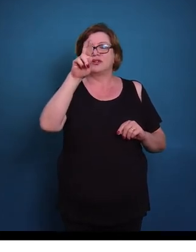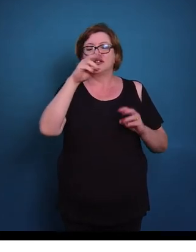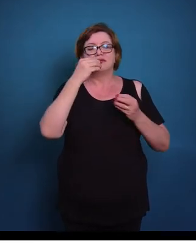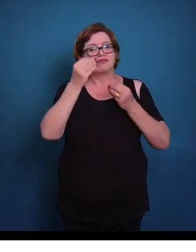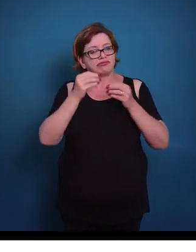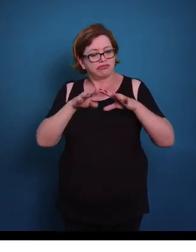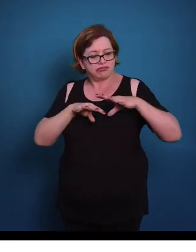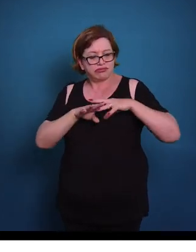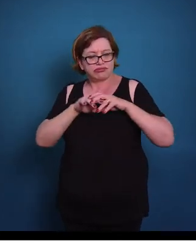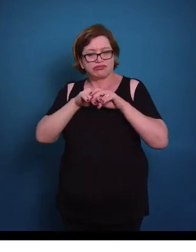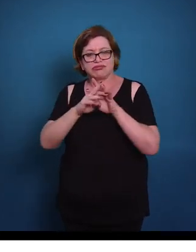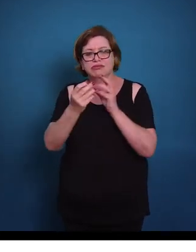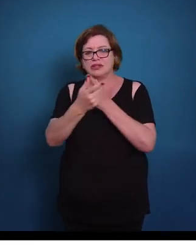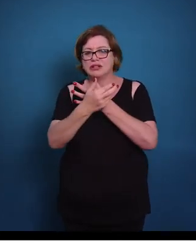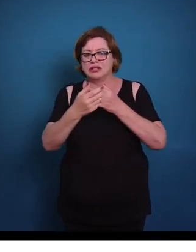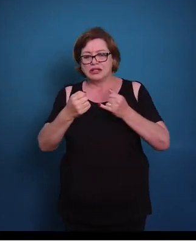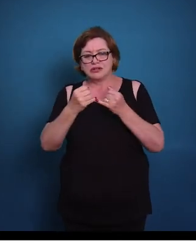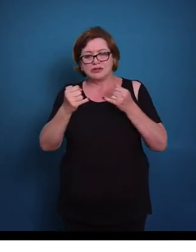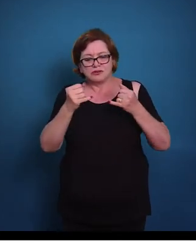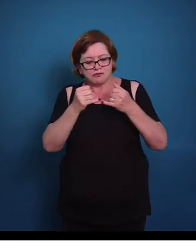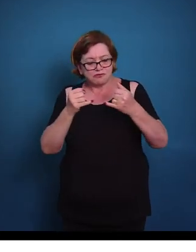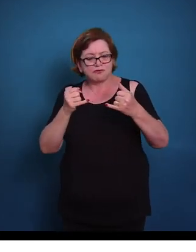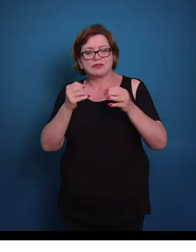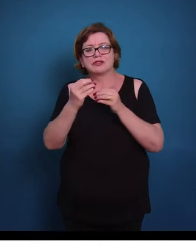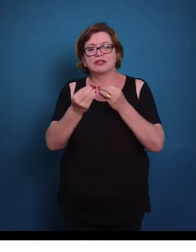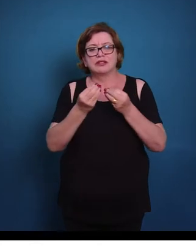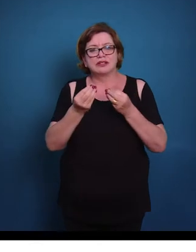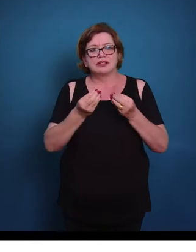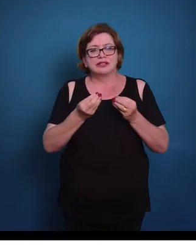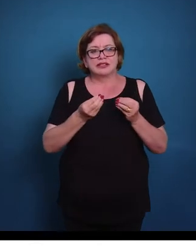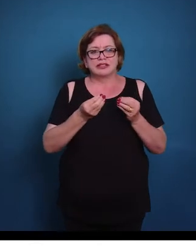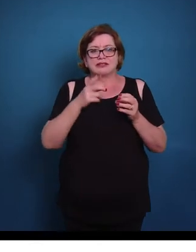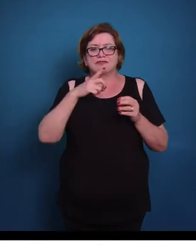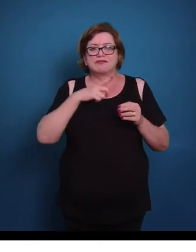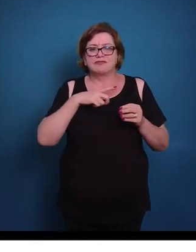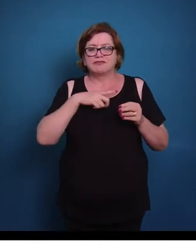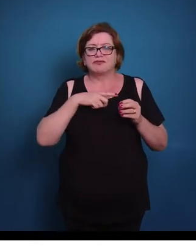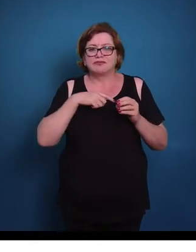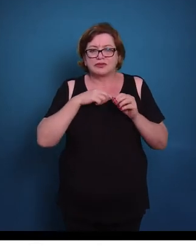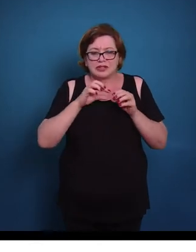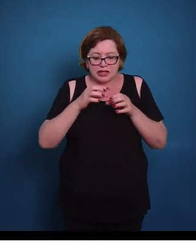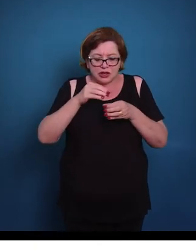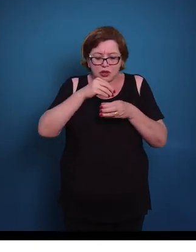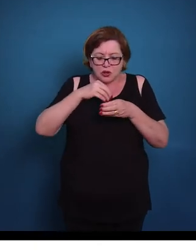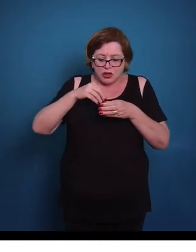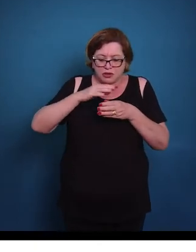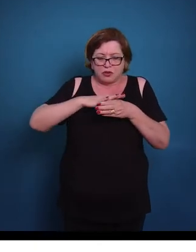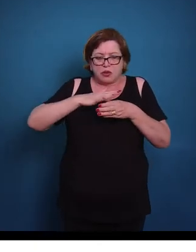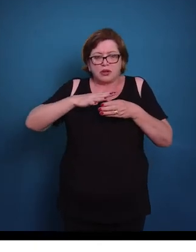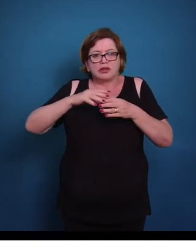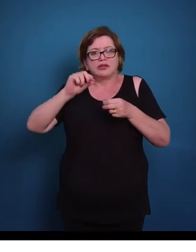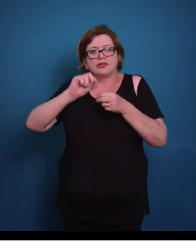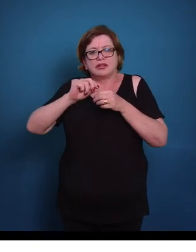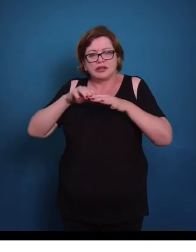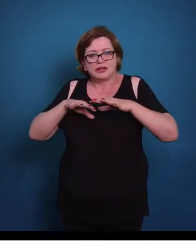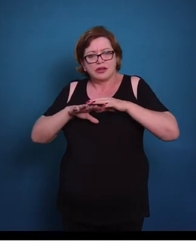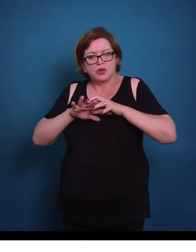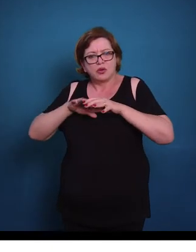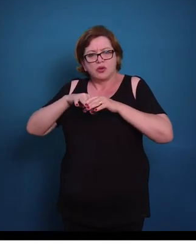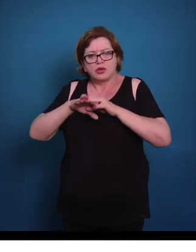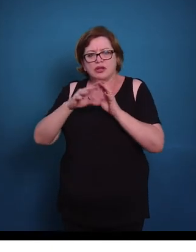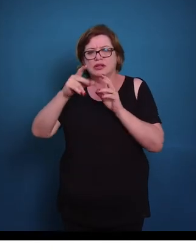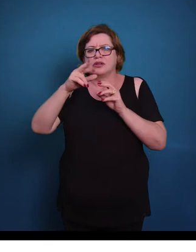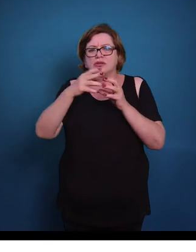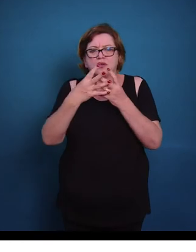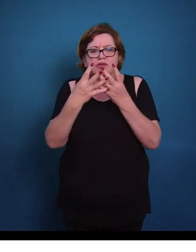E aqui nesse caso, os fibrócitos, eles vão possuir expansões citoplasmáticas e vão formar uma rede, como se fosse um